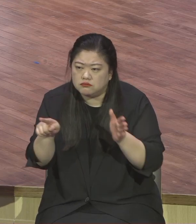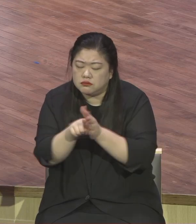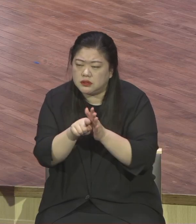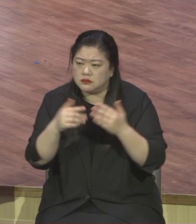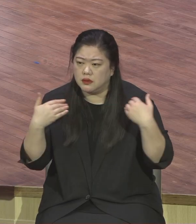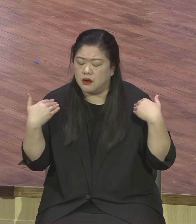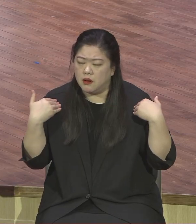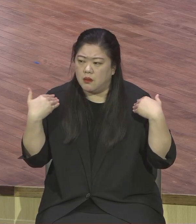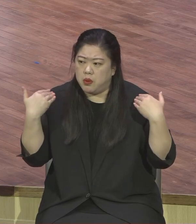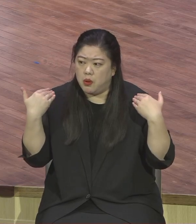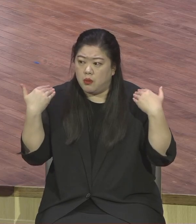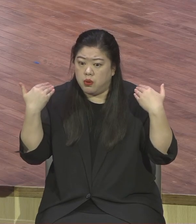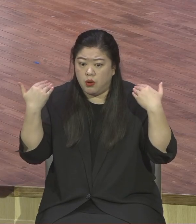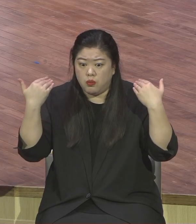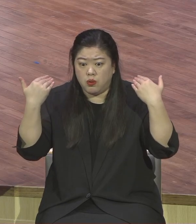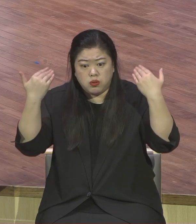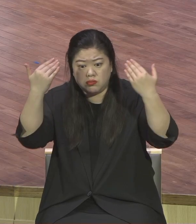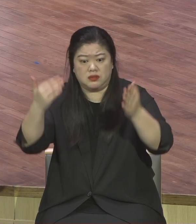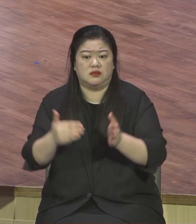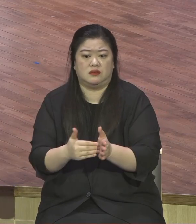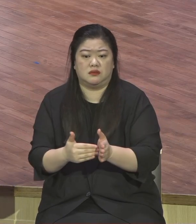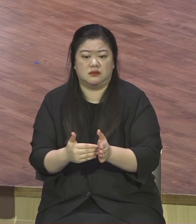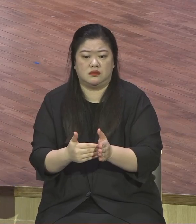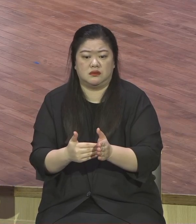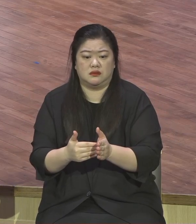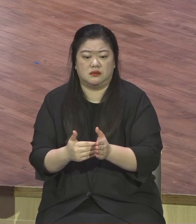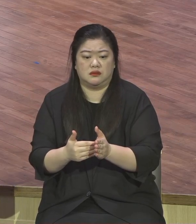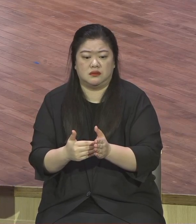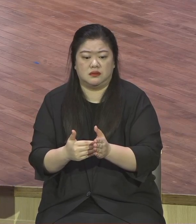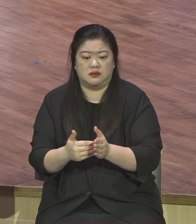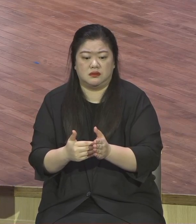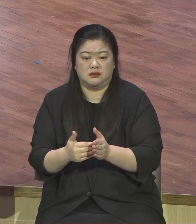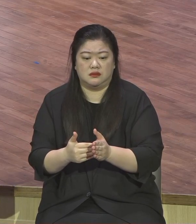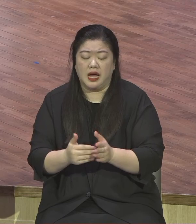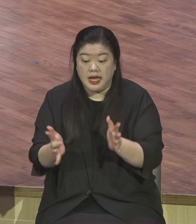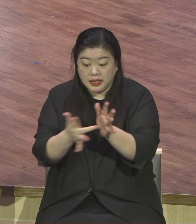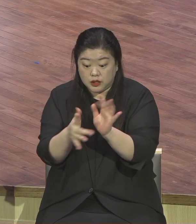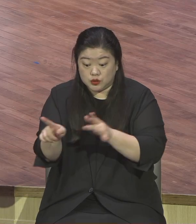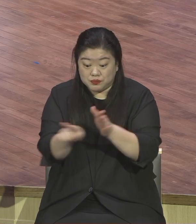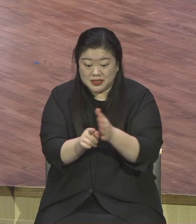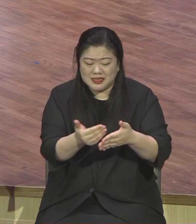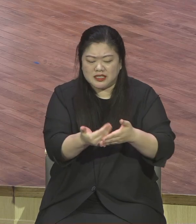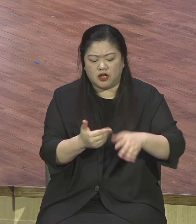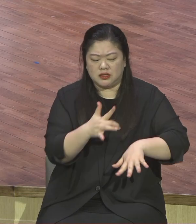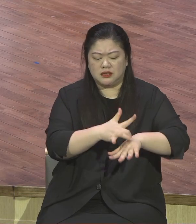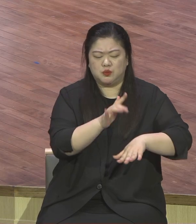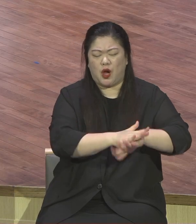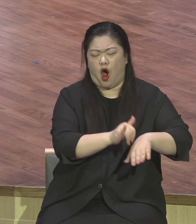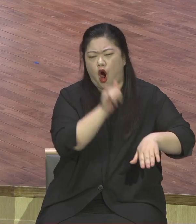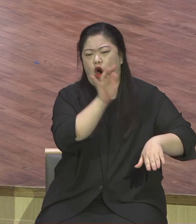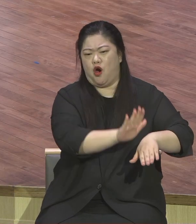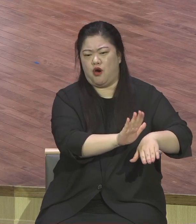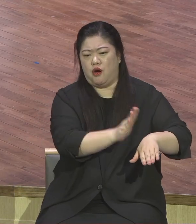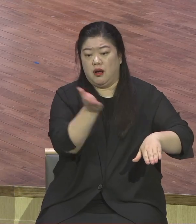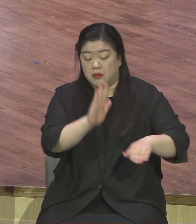말씀 들을 때 여러분의 예체질과 예석관 하나 둘 점점점점점 벗어집니다 하나님 자녀의 삶에